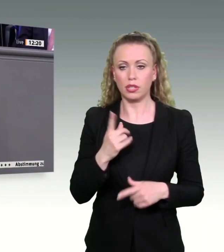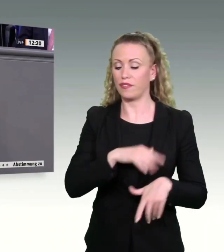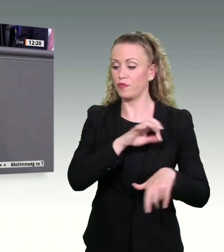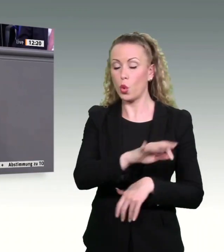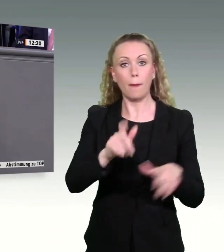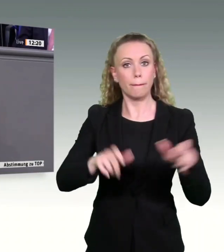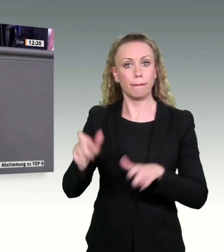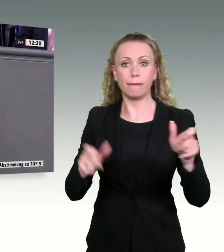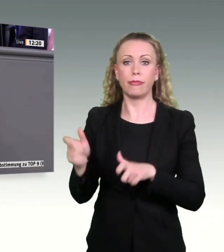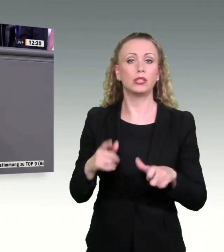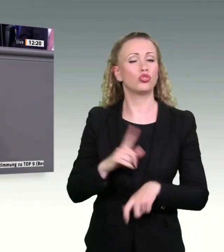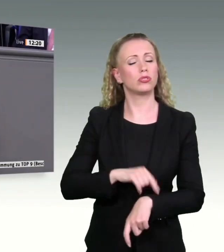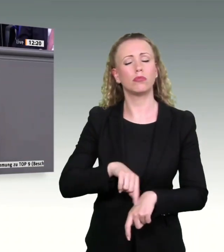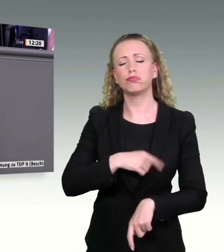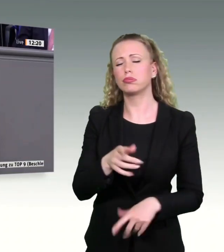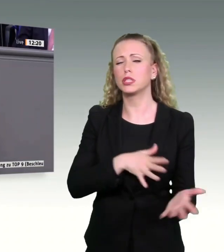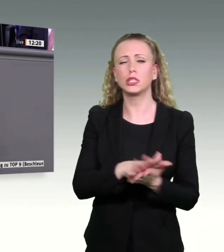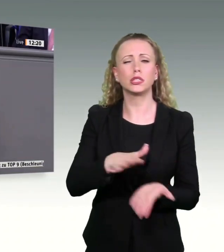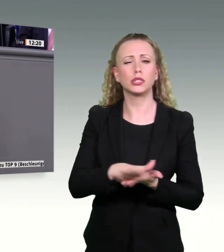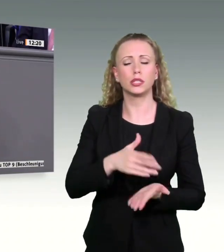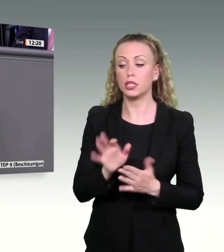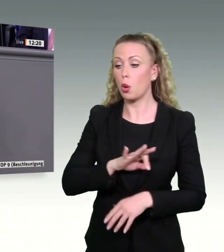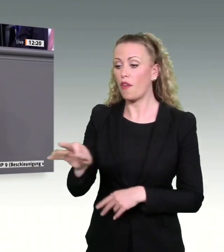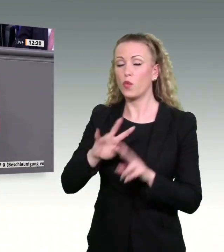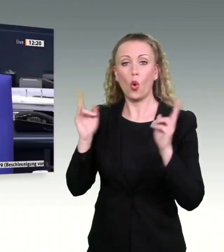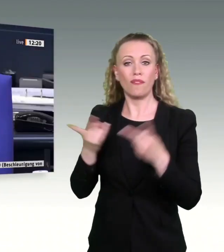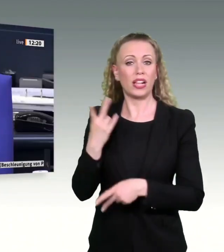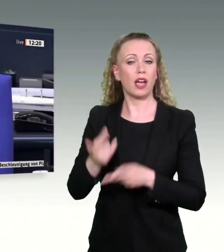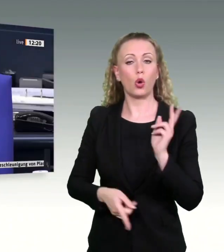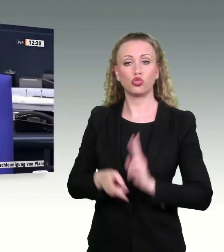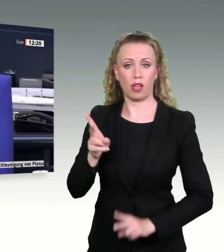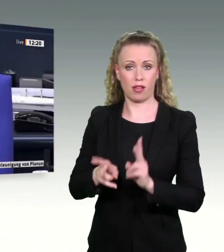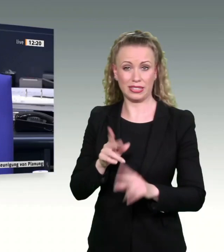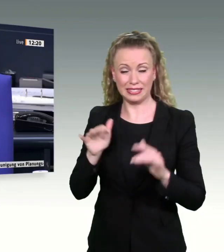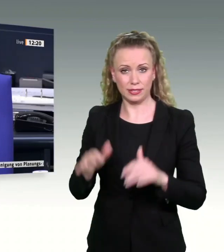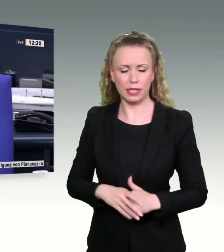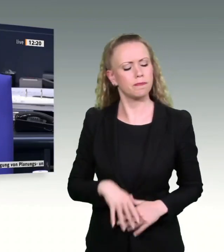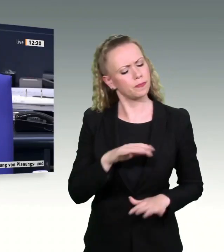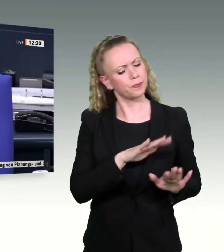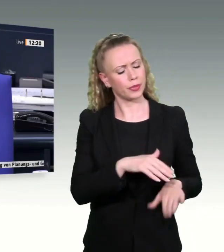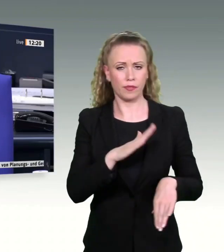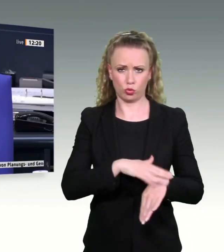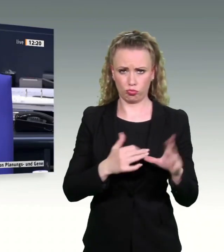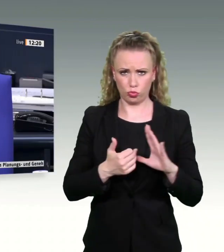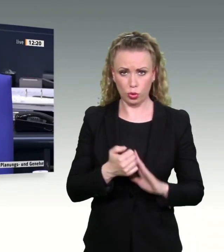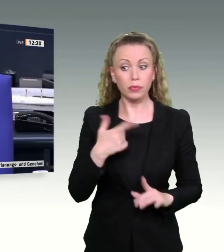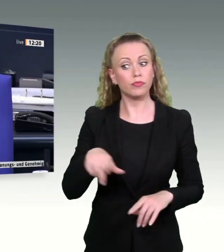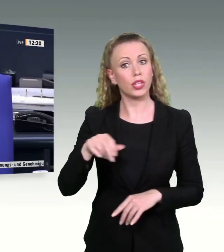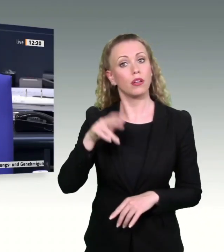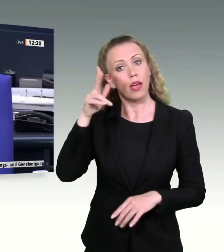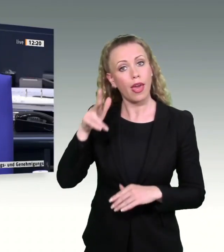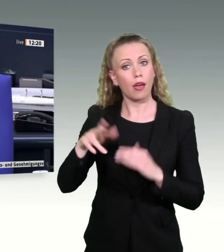Umwelt. Kollegin Konrad, ich habe die Uhr angehalten. Statten Sie eine Bemerkung oder Frage des Kollegen Ulrich? Sehr gerne.